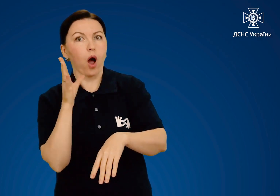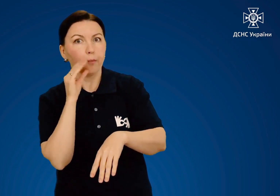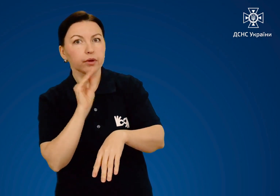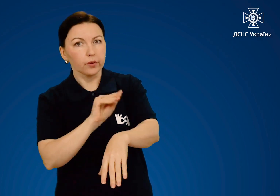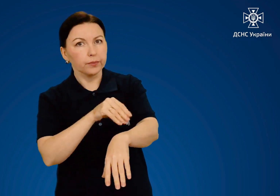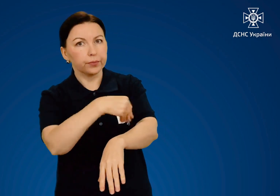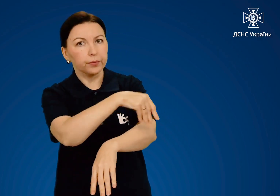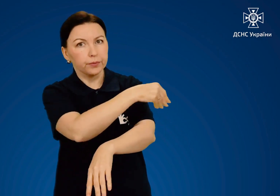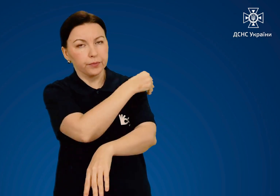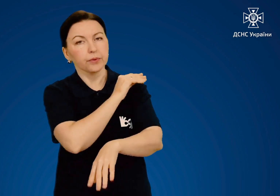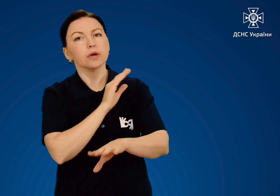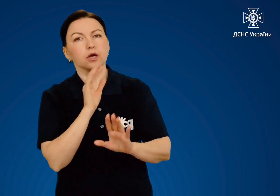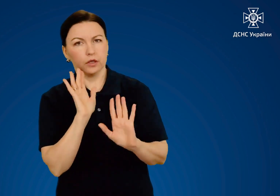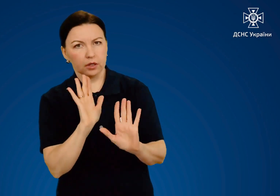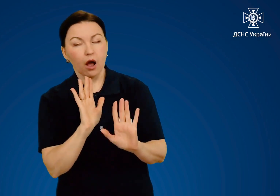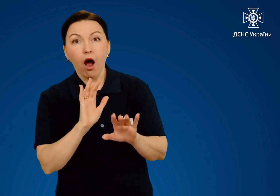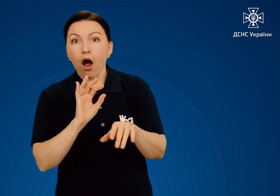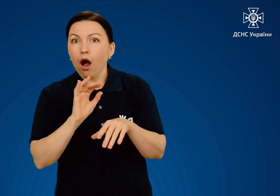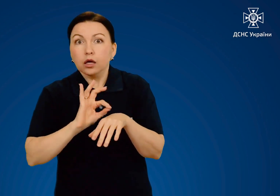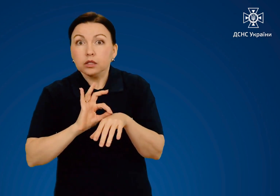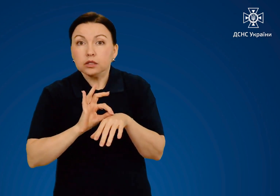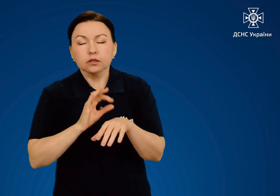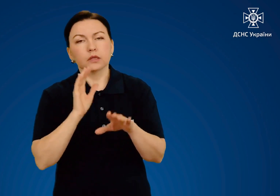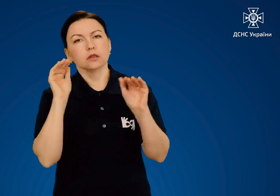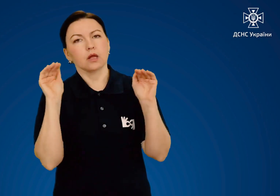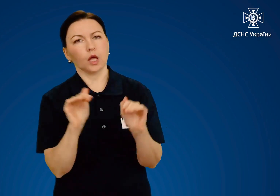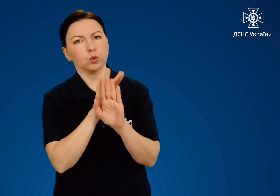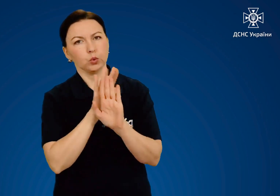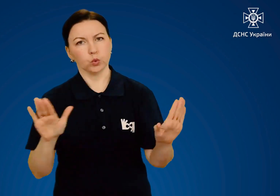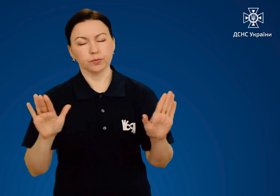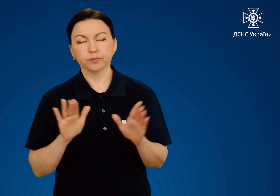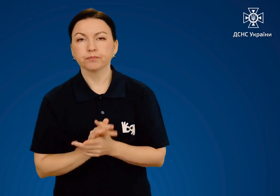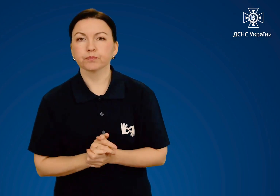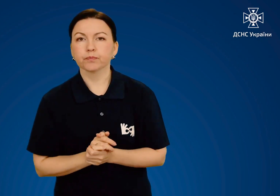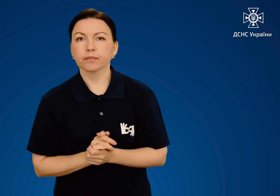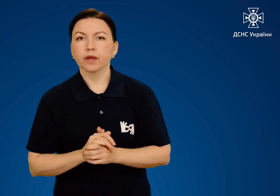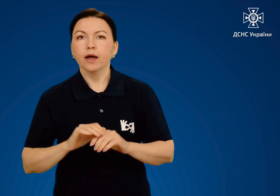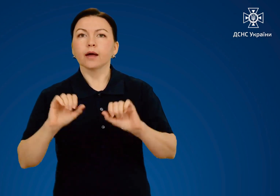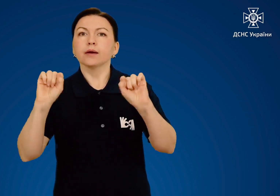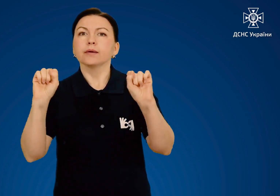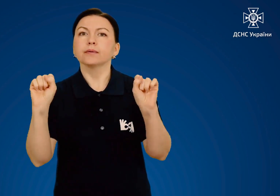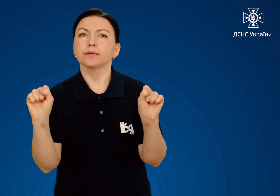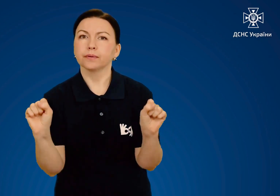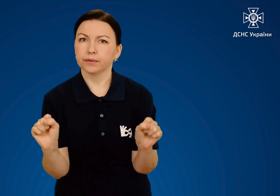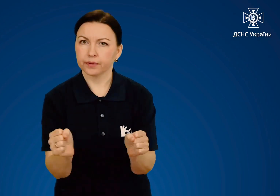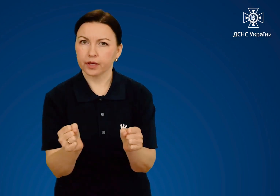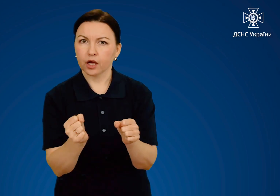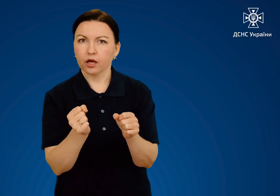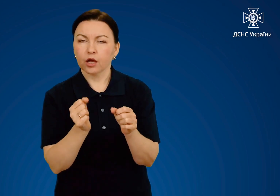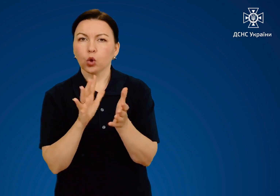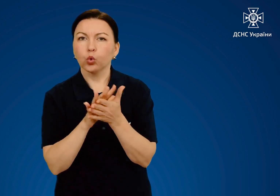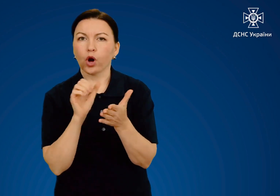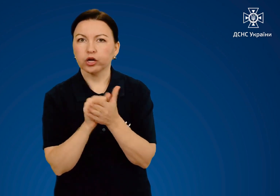елементи, які зможете, без зусилля. Охолодження уражених ділянок